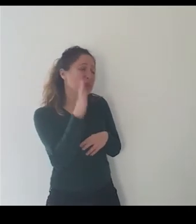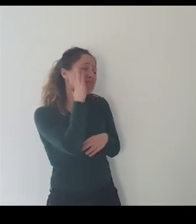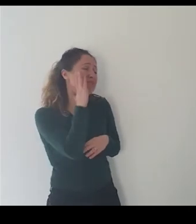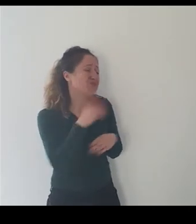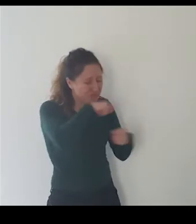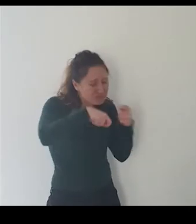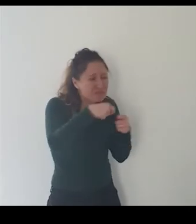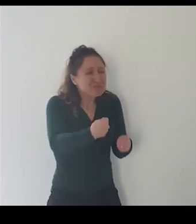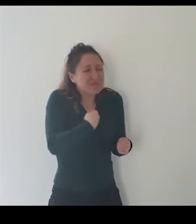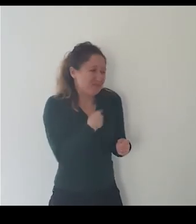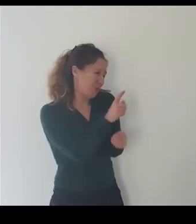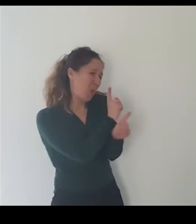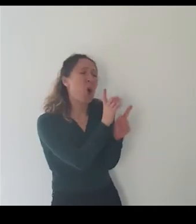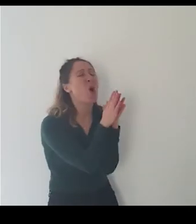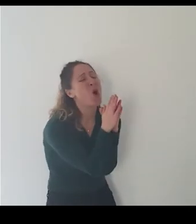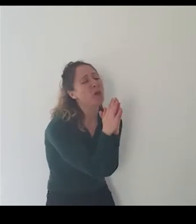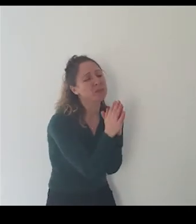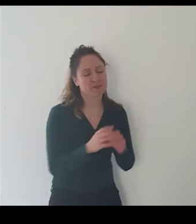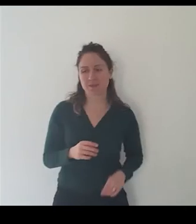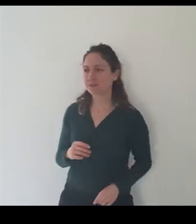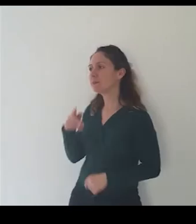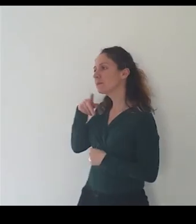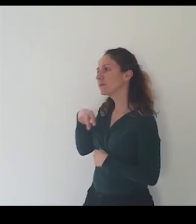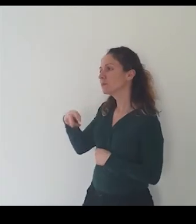i tuoi occhi li riconosco